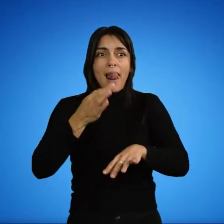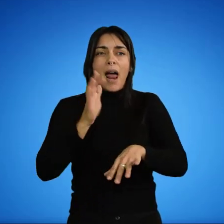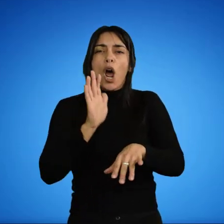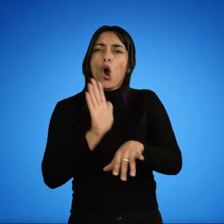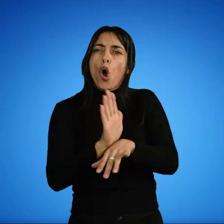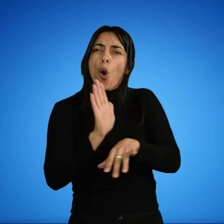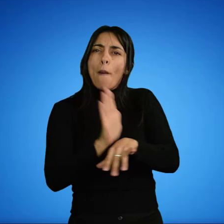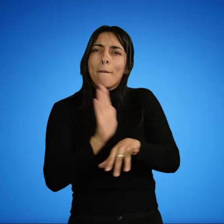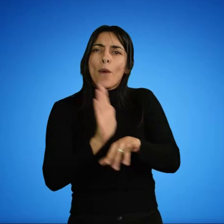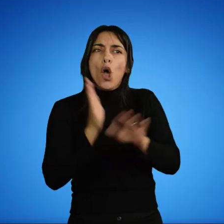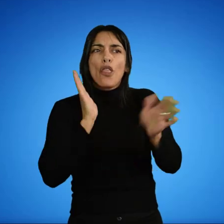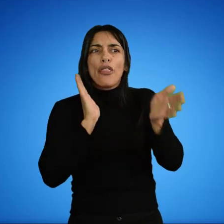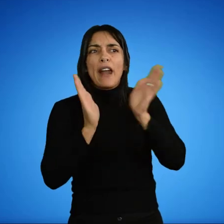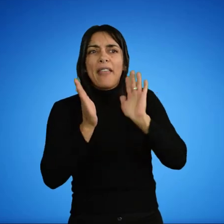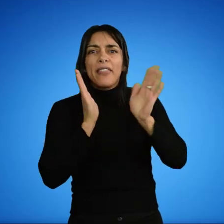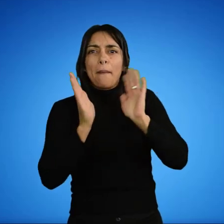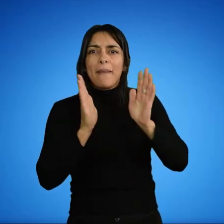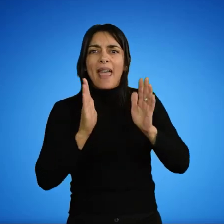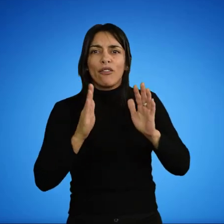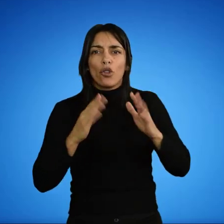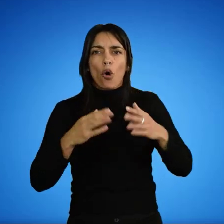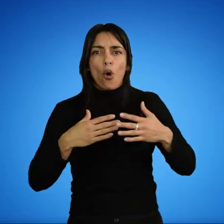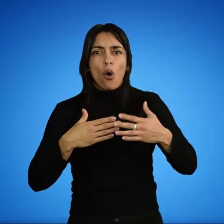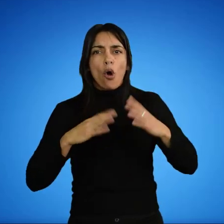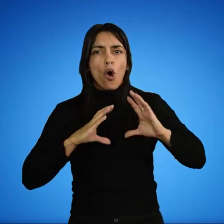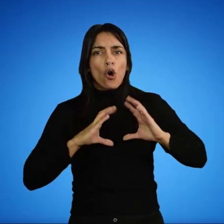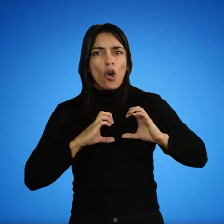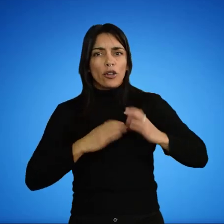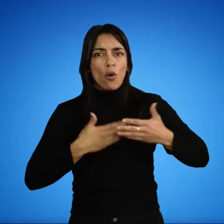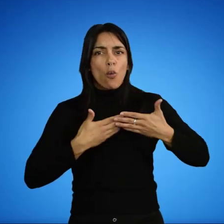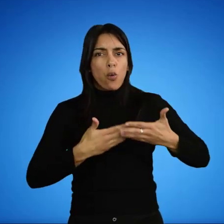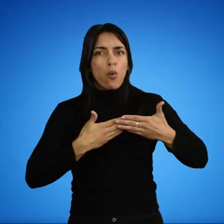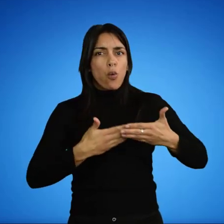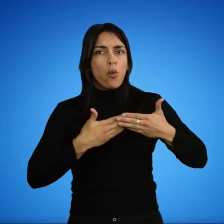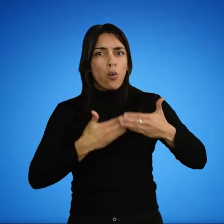muscular, estimulante del corazón, veneno para cazar, etc.